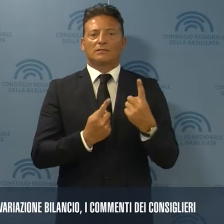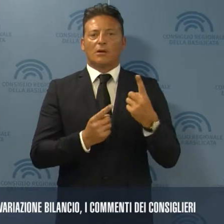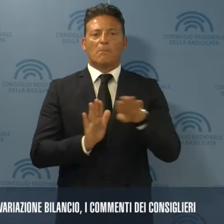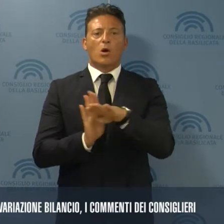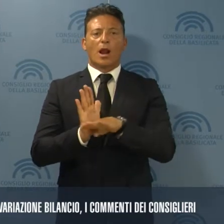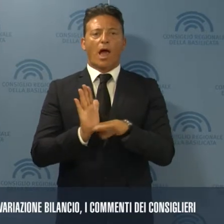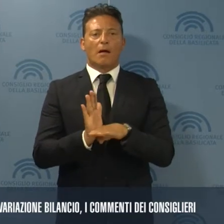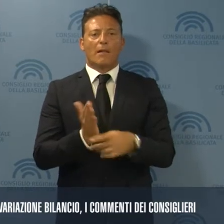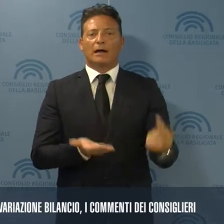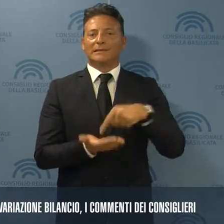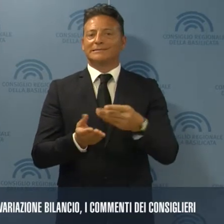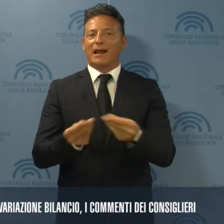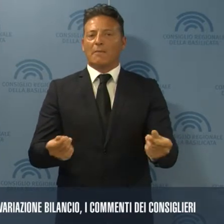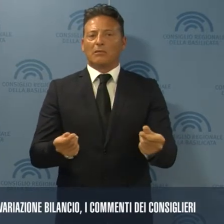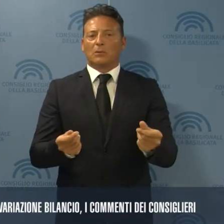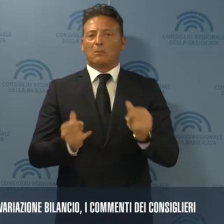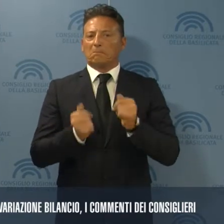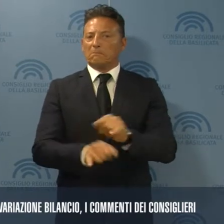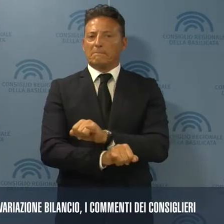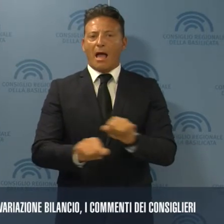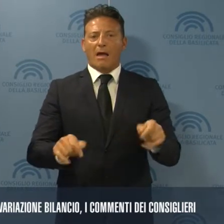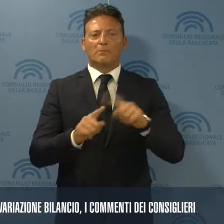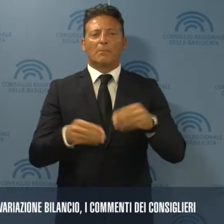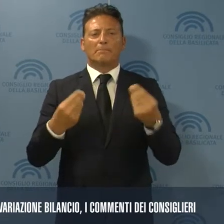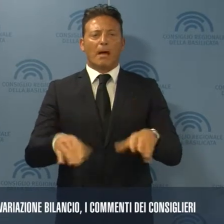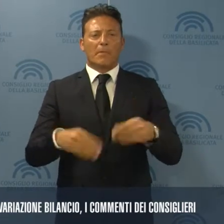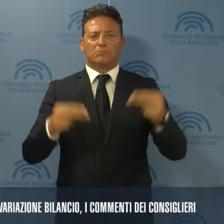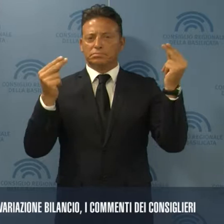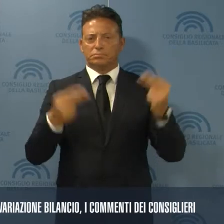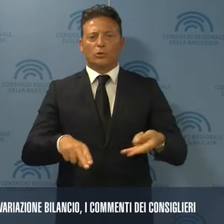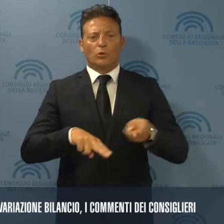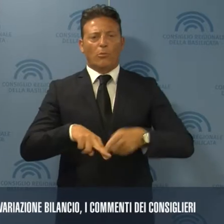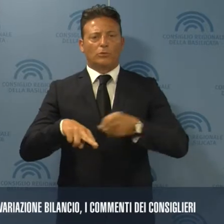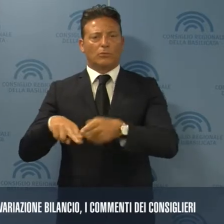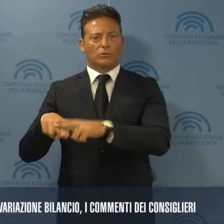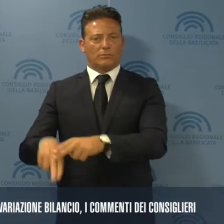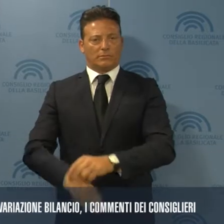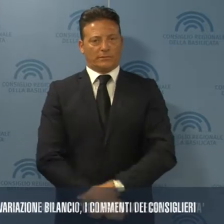risanamento mai partorito e alla luce di perdite che si sono moltiplicate.